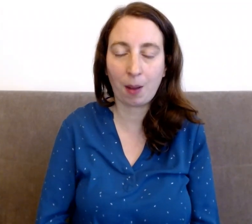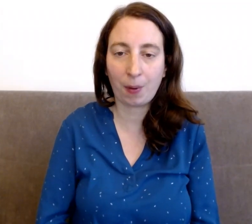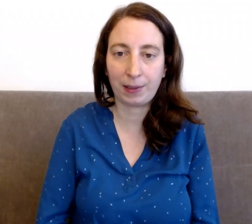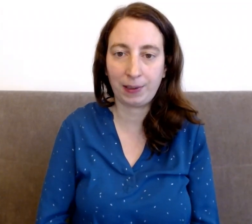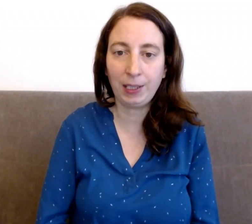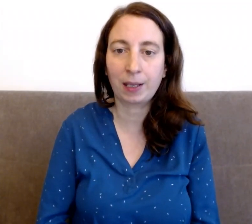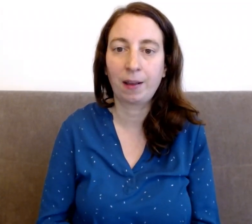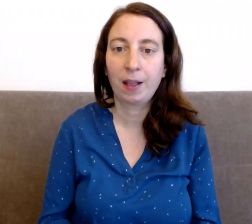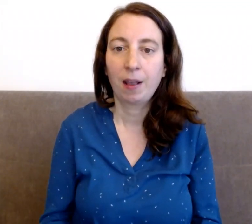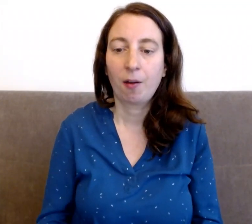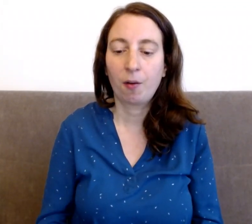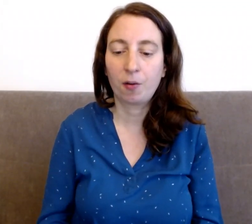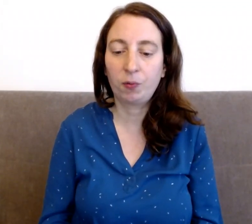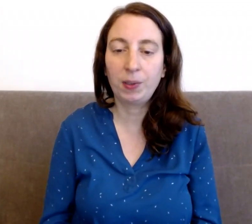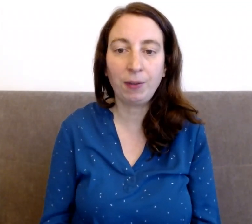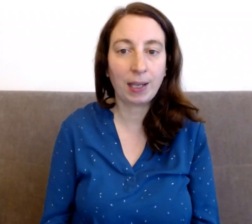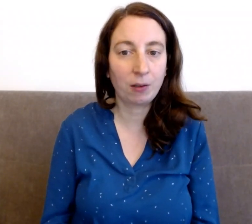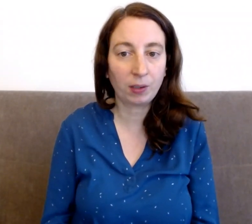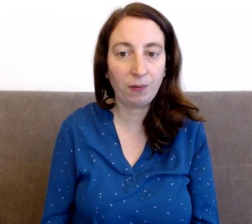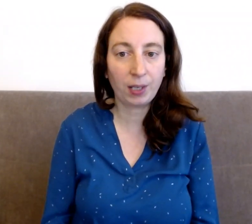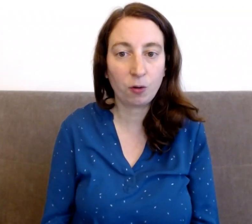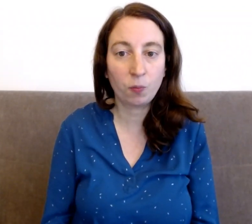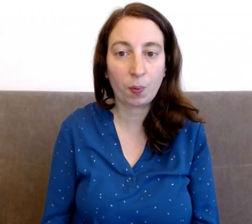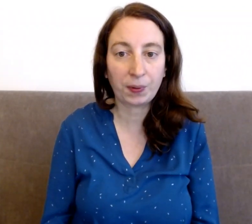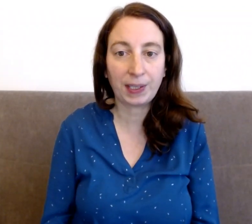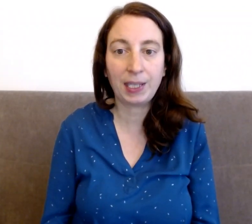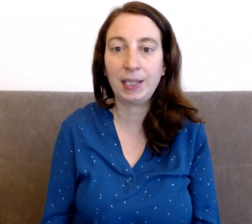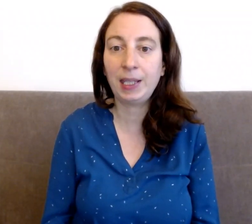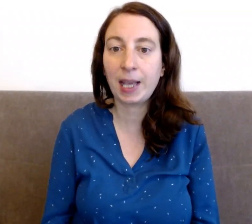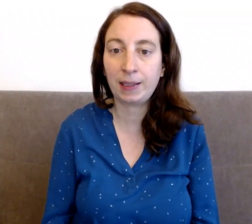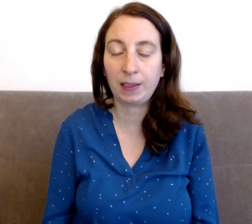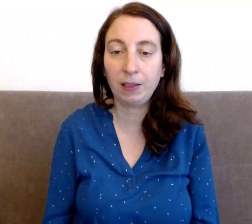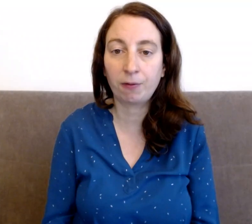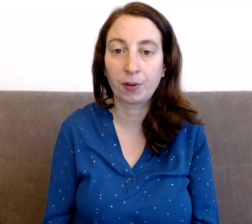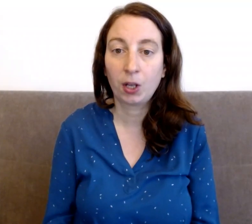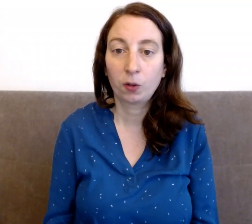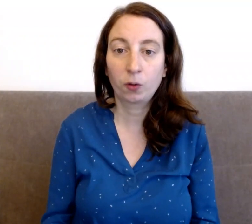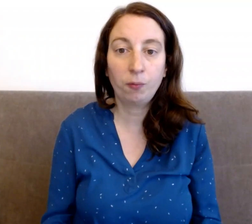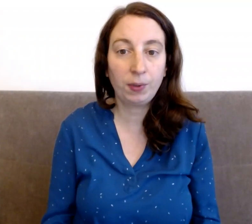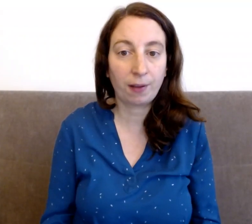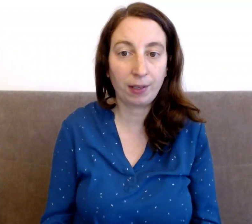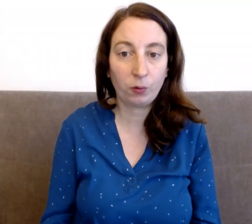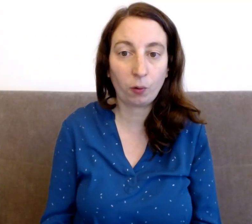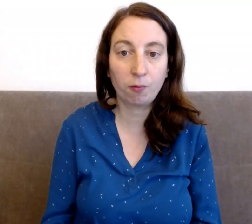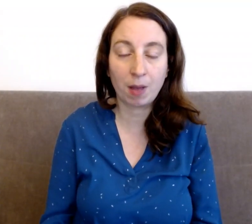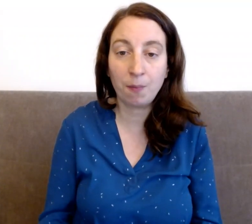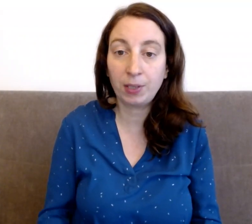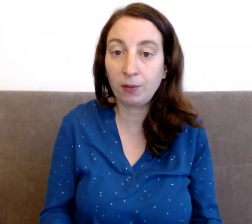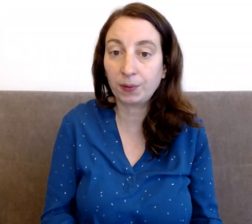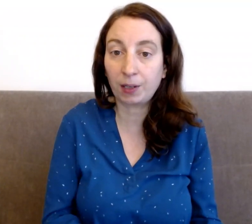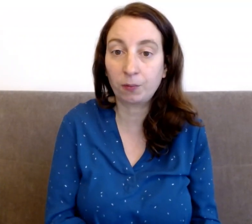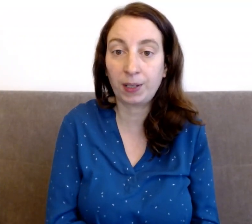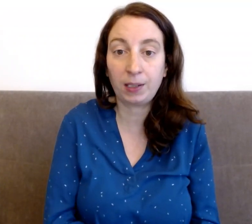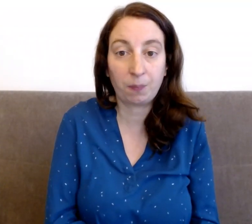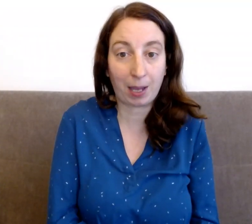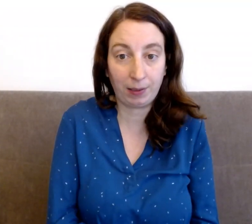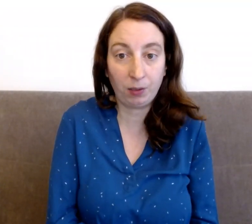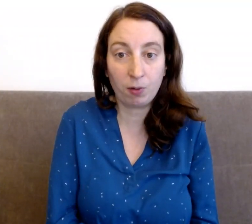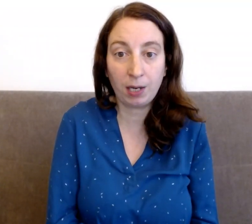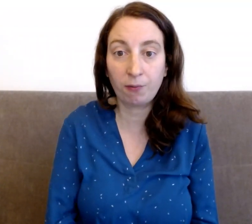pratique, je vous invite à identifier une pensée négative que vous avez sur vous-même, peut-être dans un contexte particulier de votre